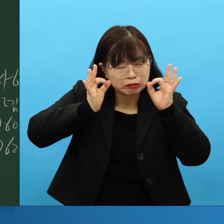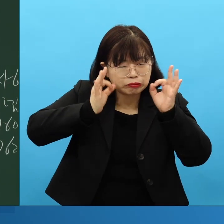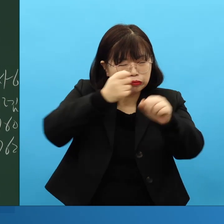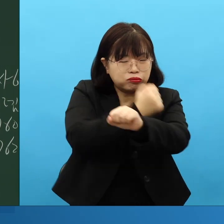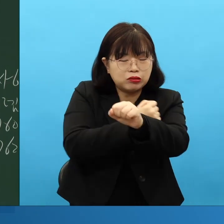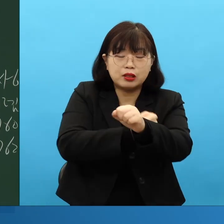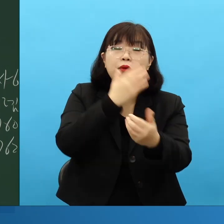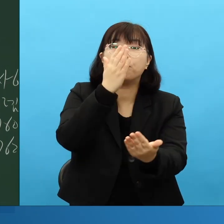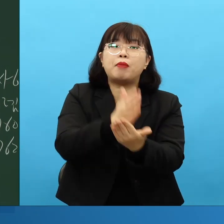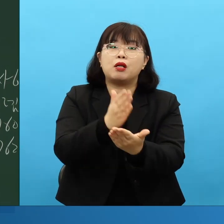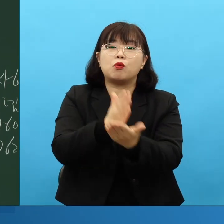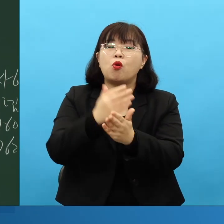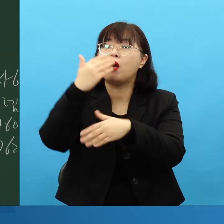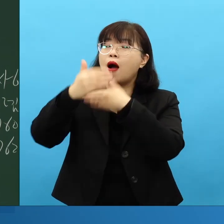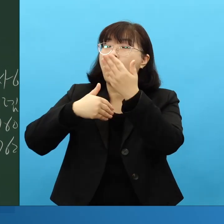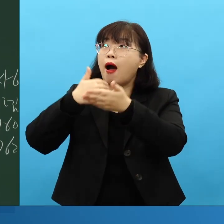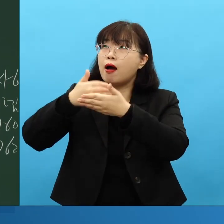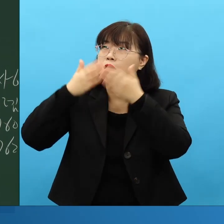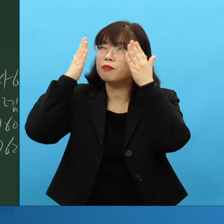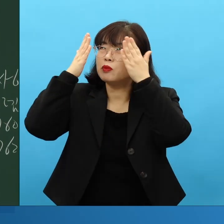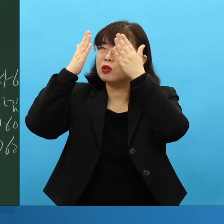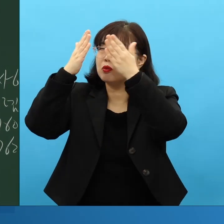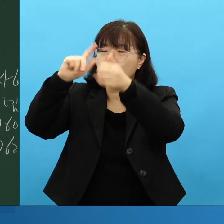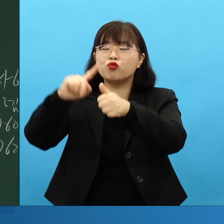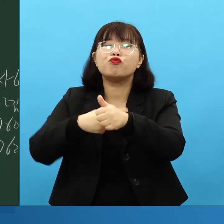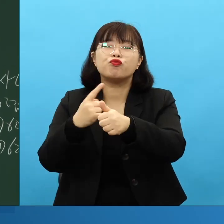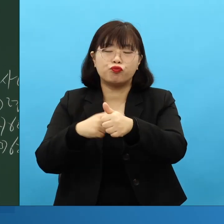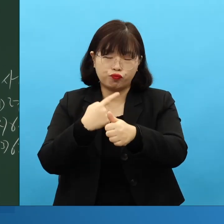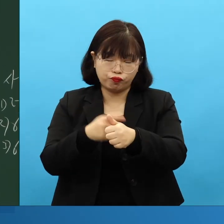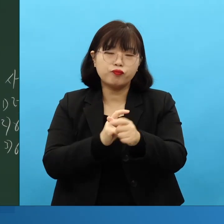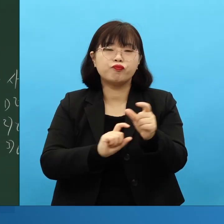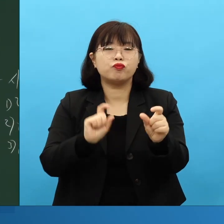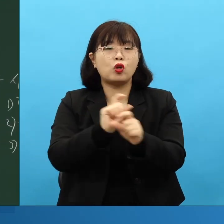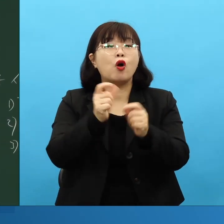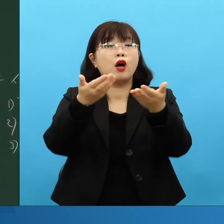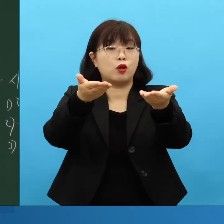지금 제가 뭘 얘기하고 있냐면요. 역사적인 정보를 얘기하고 있는 거예요.